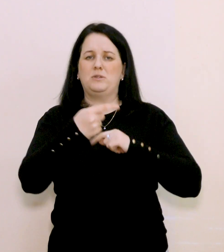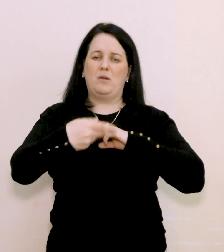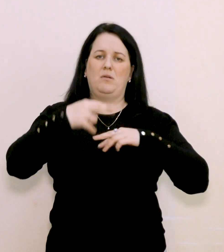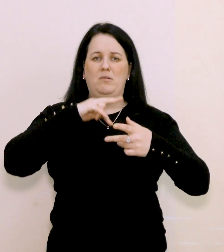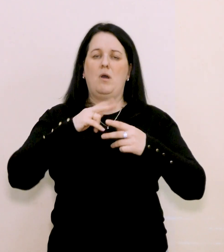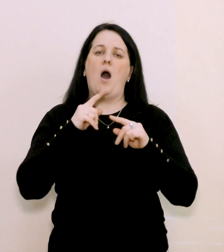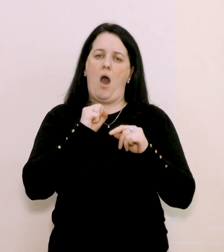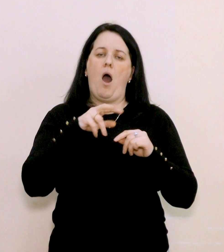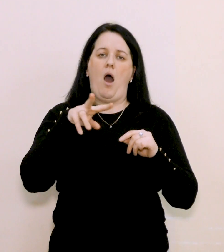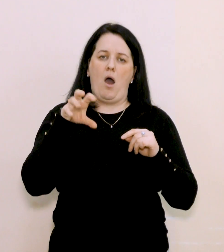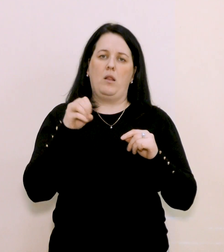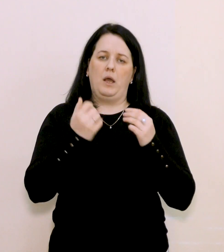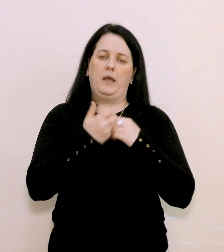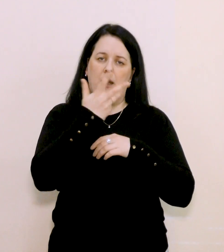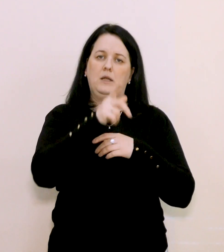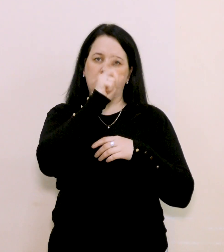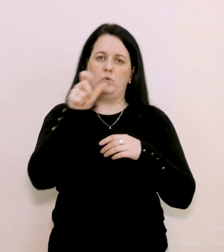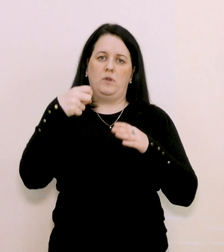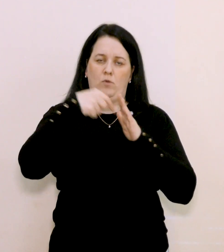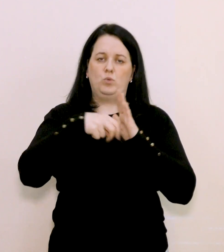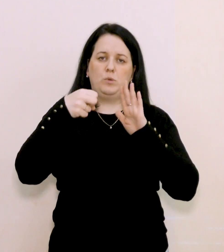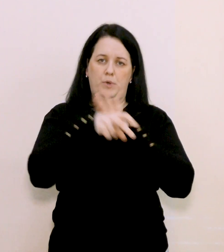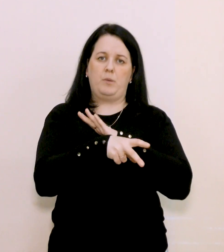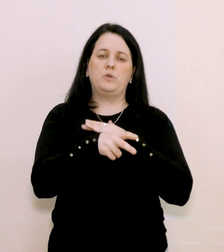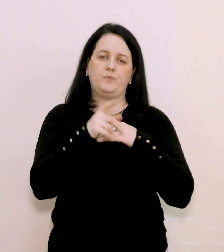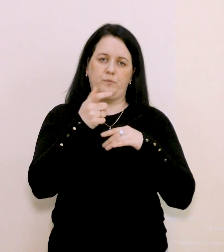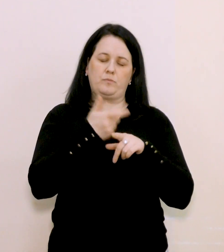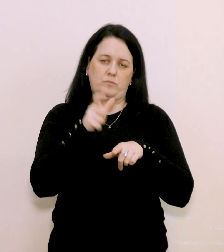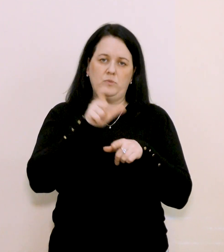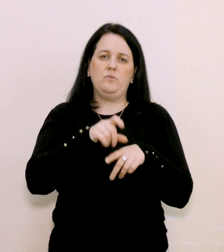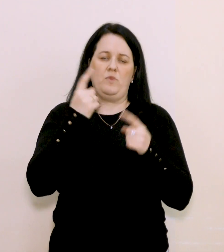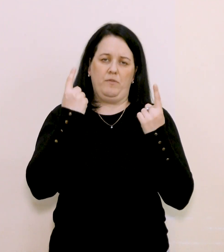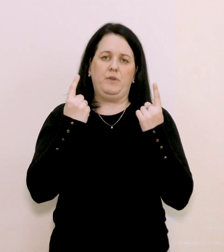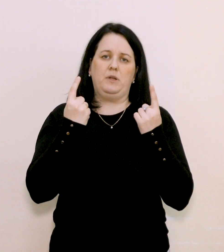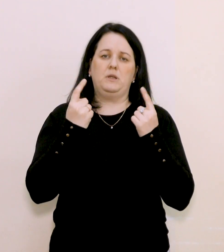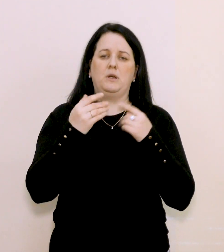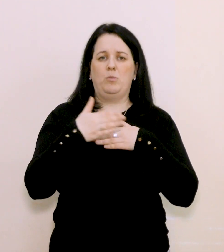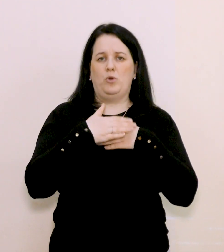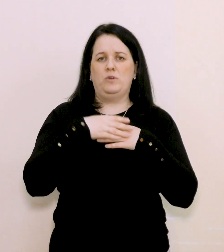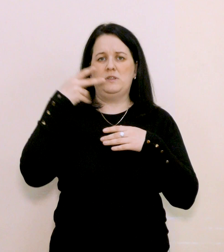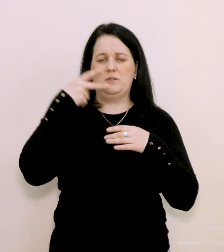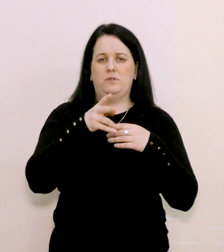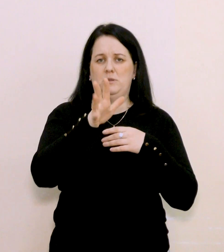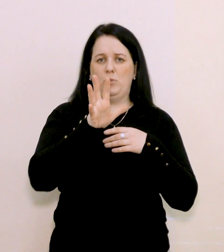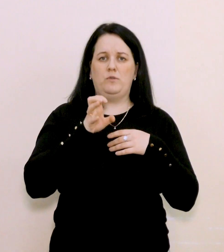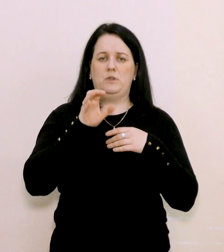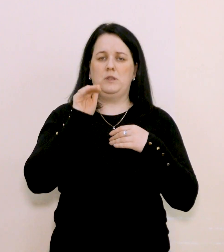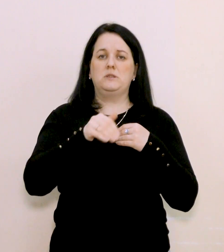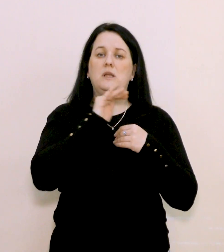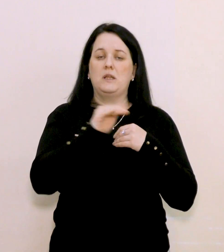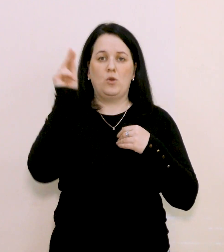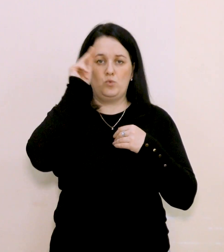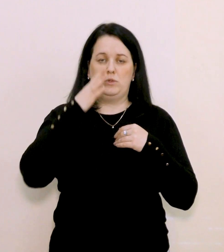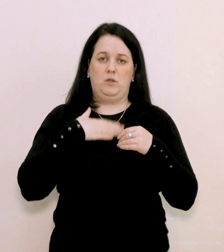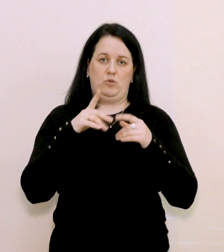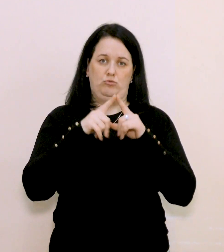але кількість внутрішньопереміщених осіб достатньо-достатньо велика, понад 2,5 тисячі дітей вчиться